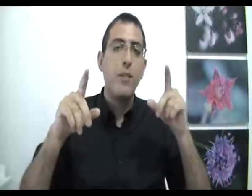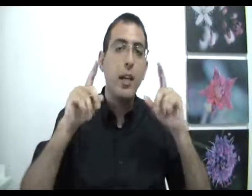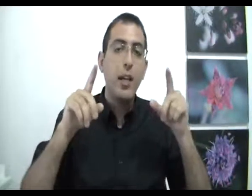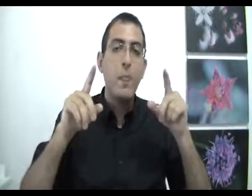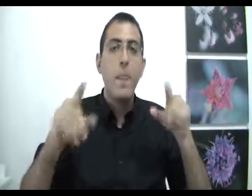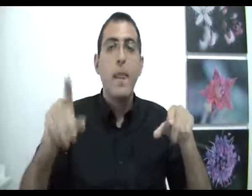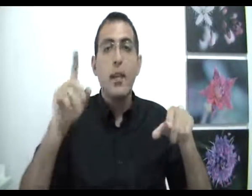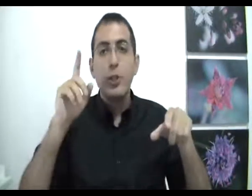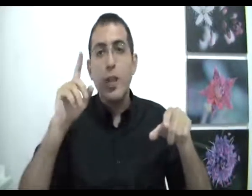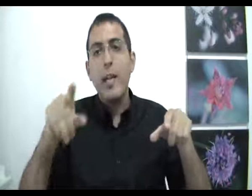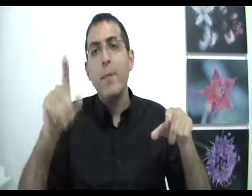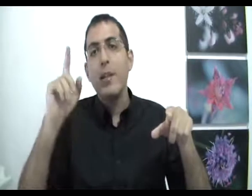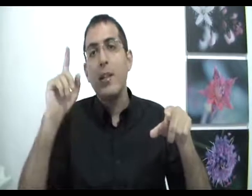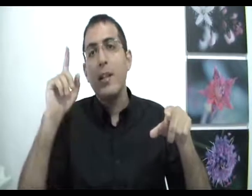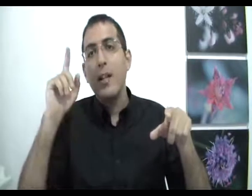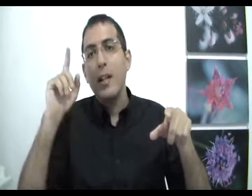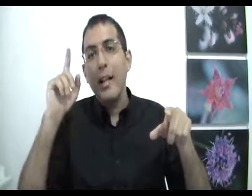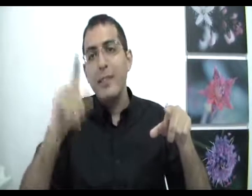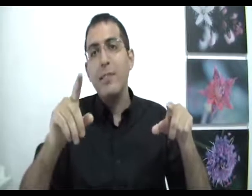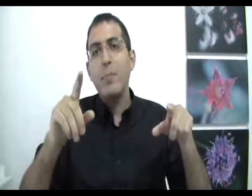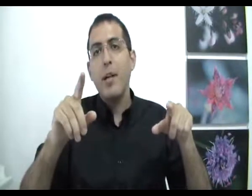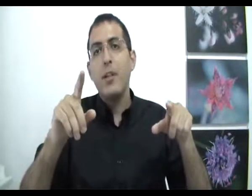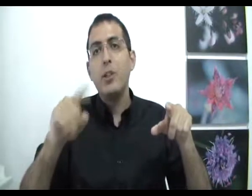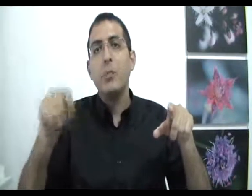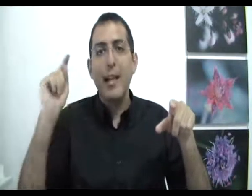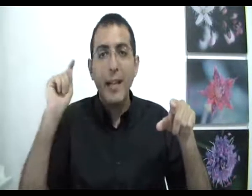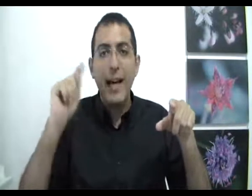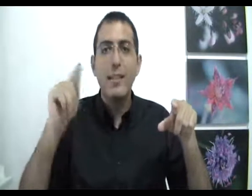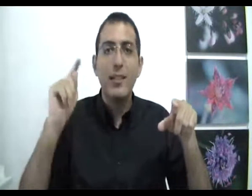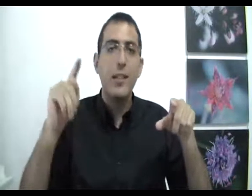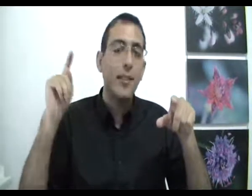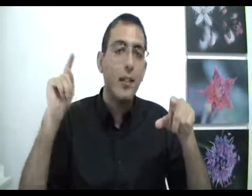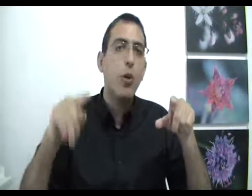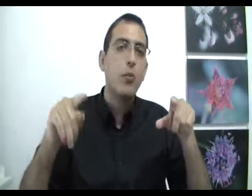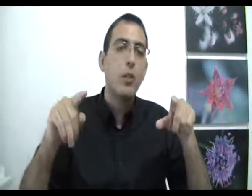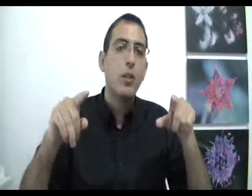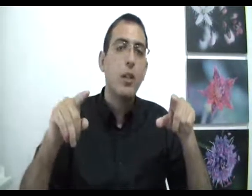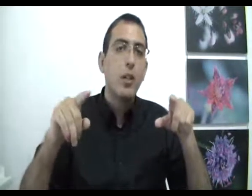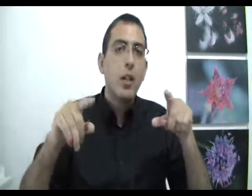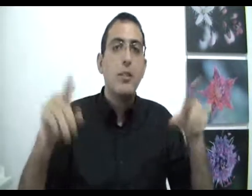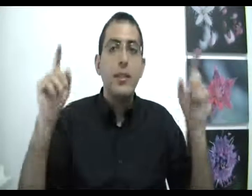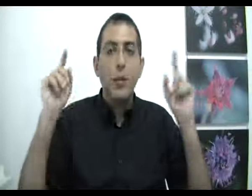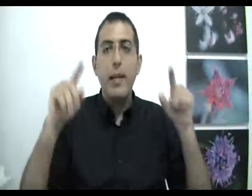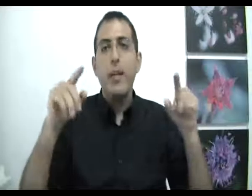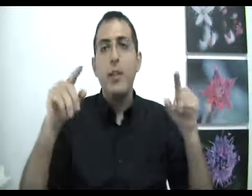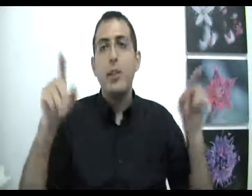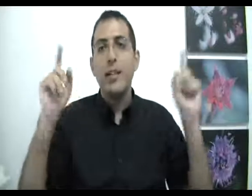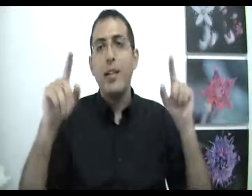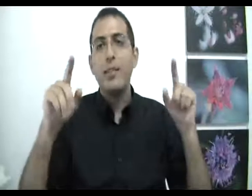והיא שאם אין סיבה שמכריחה את הדבר הזה לקרות זה אומר שהדבר הזה